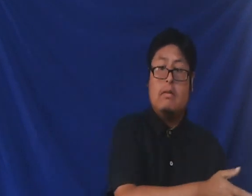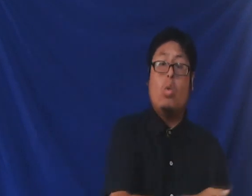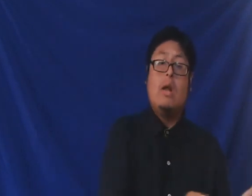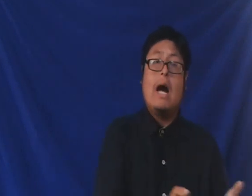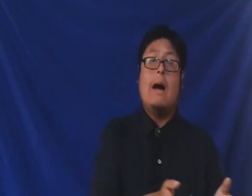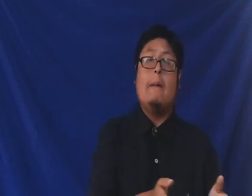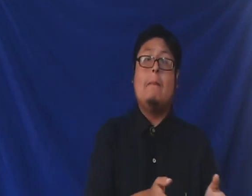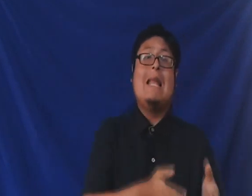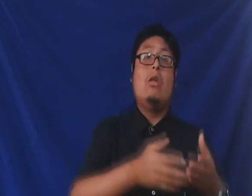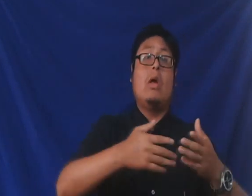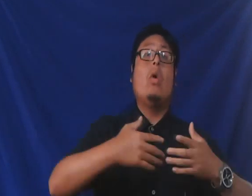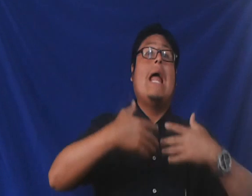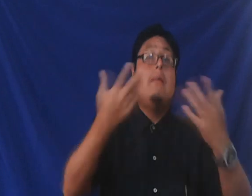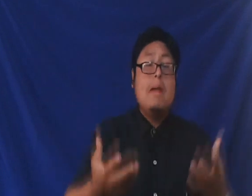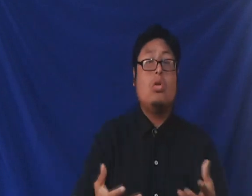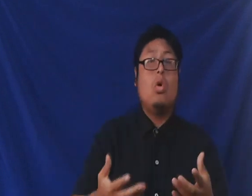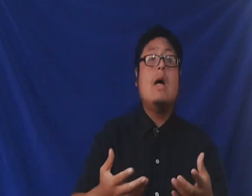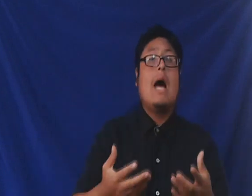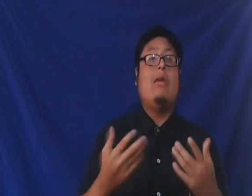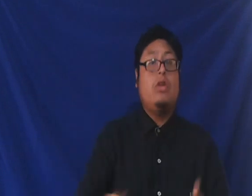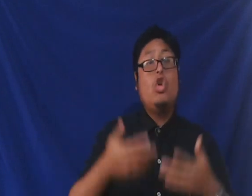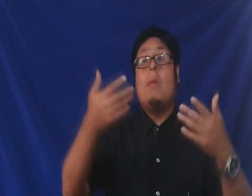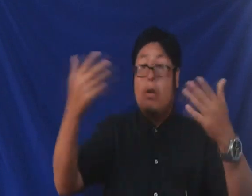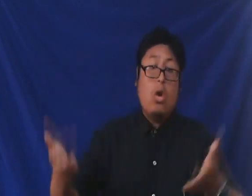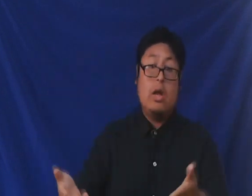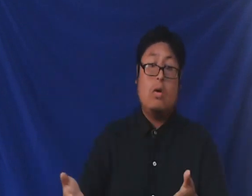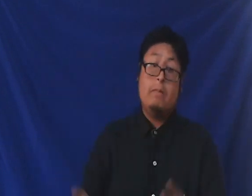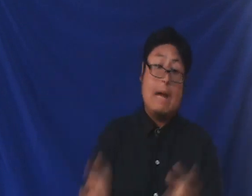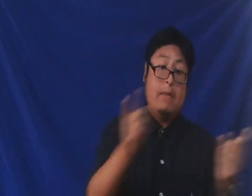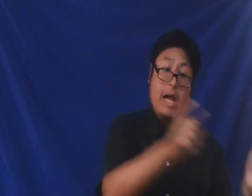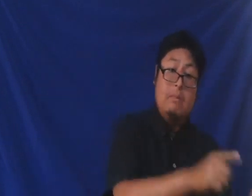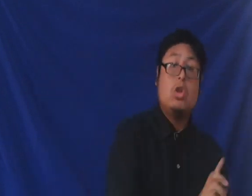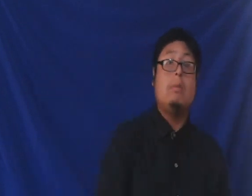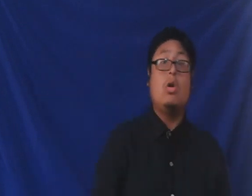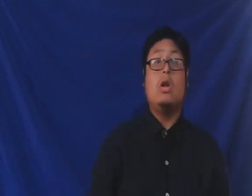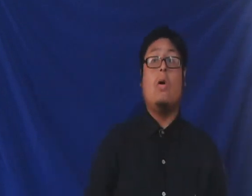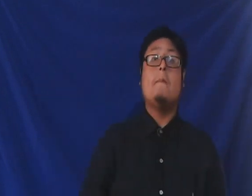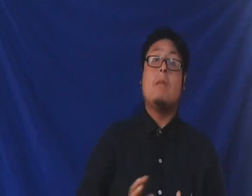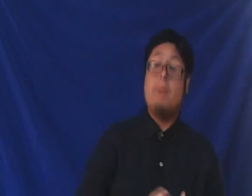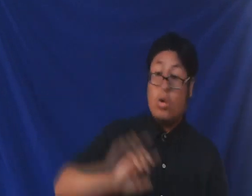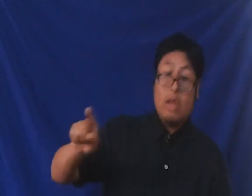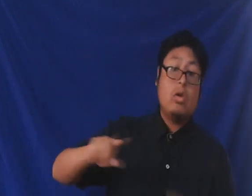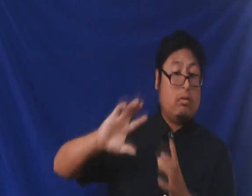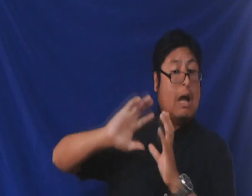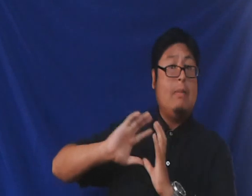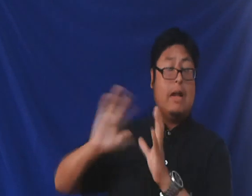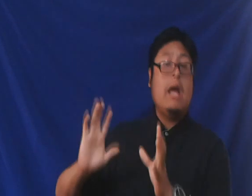según la según el mito asidio babilónico también el mito babilónico pero de eso hablaré